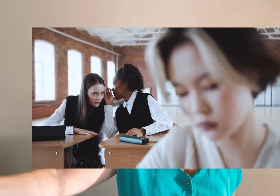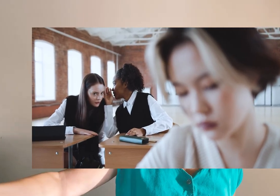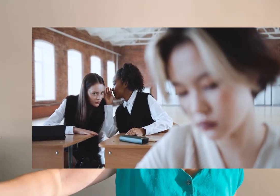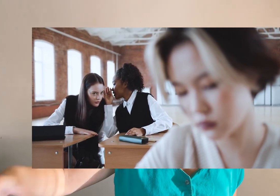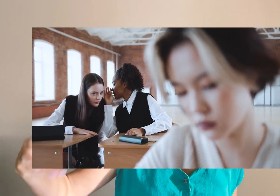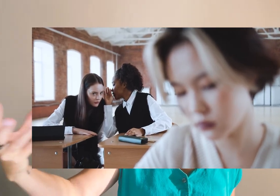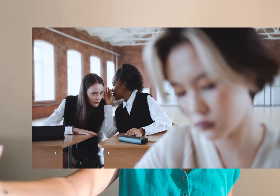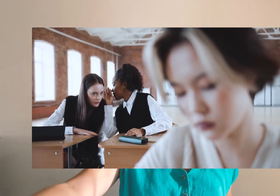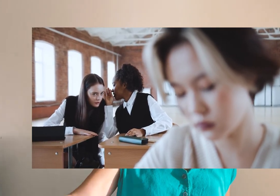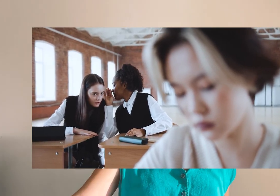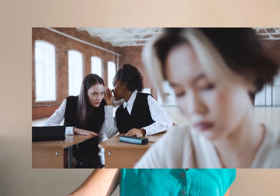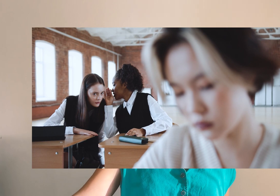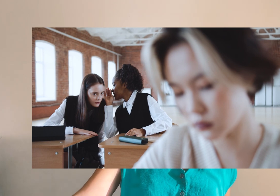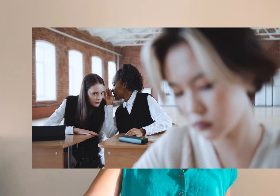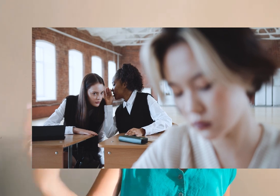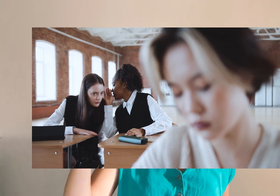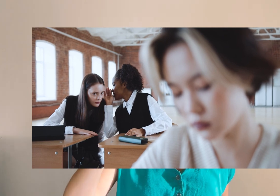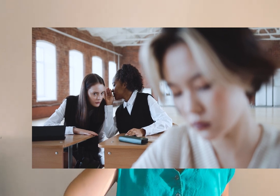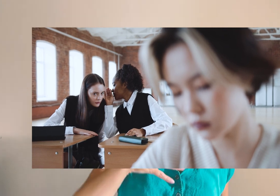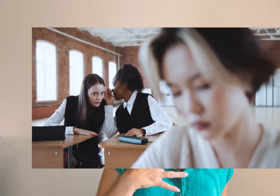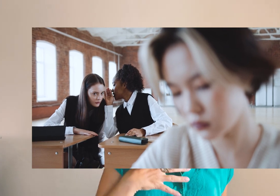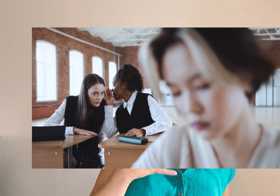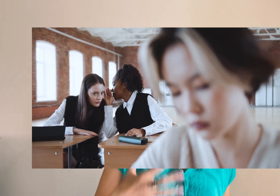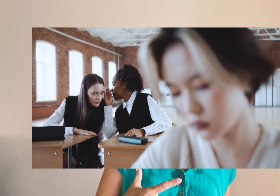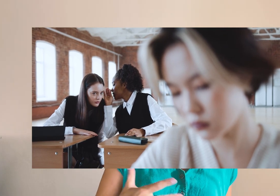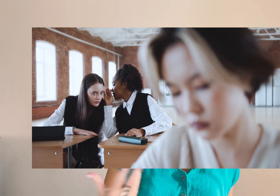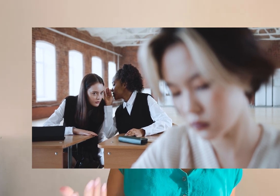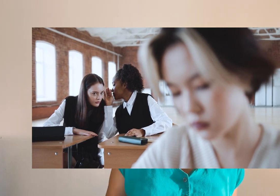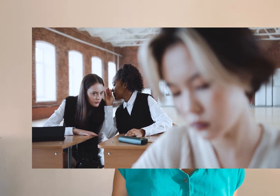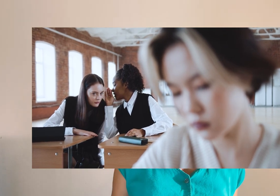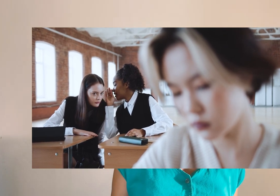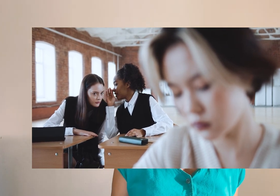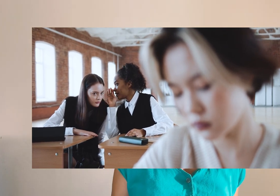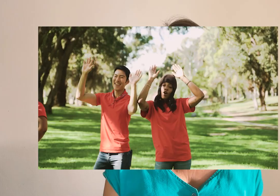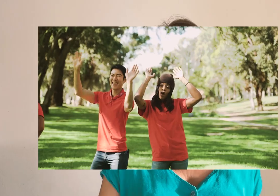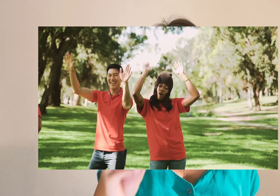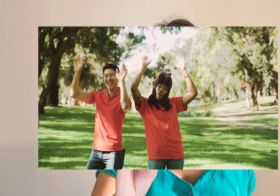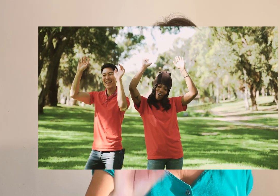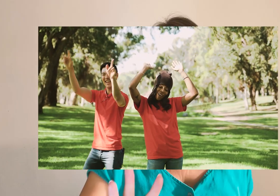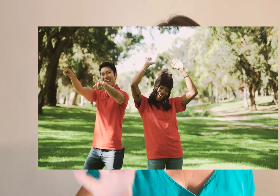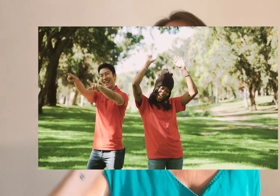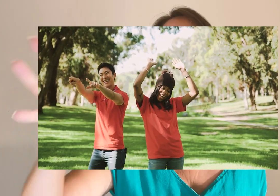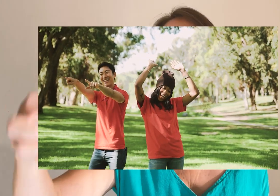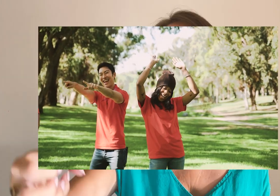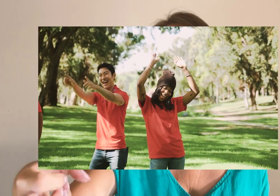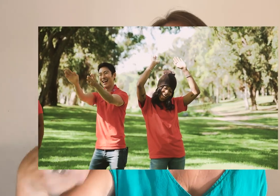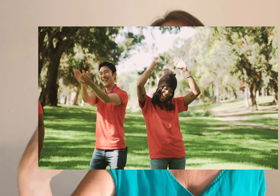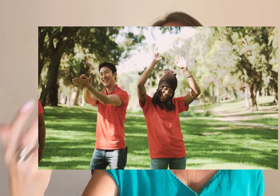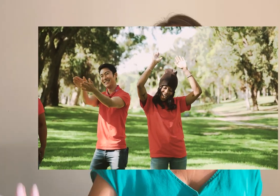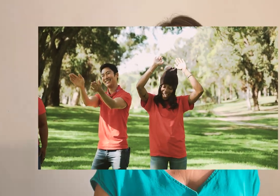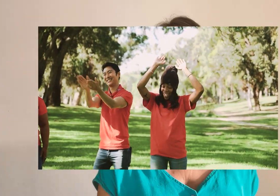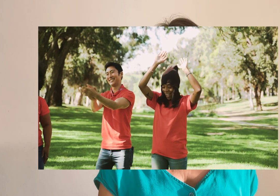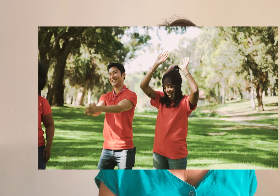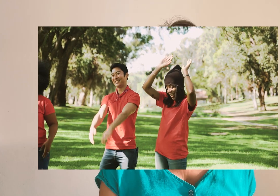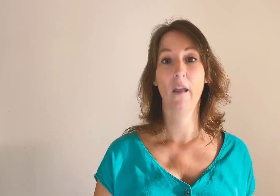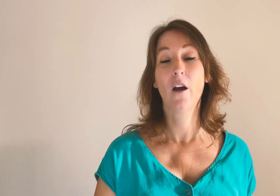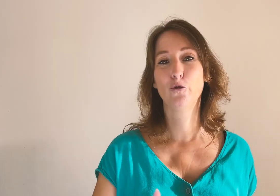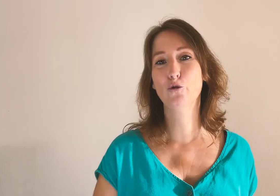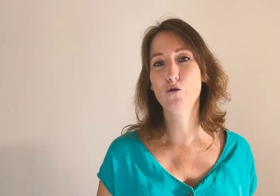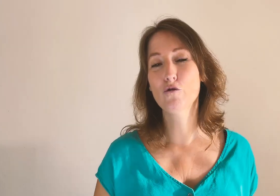'autres a plus de valeur souvent que ce que l'on peut dire soi-même de son propre business. Donc, vous avez gagné cette visibilité. D'où le